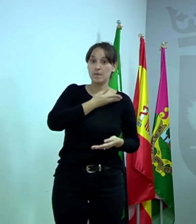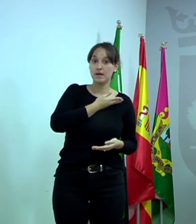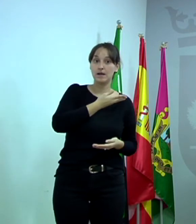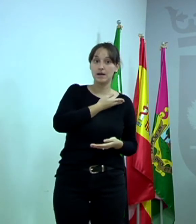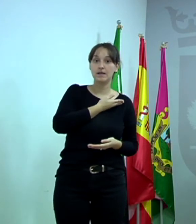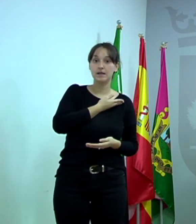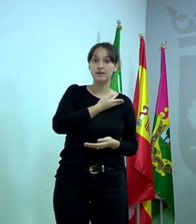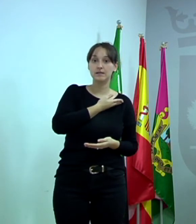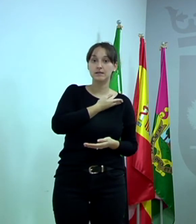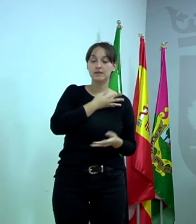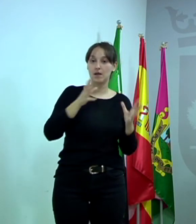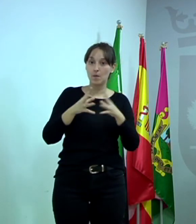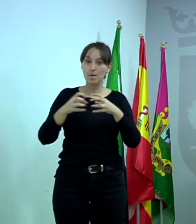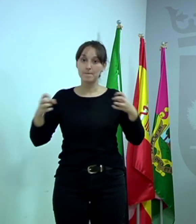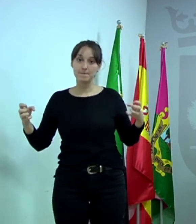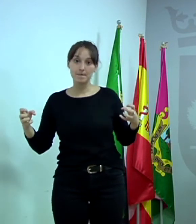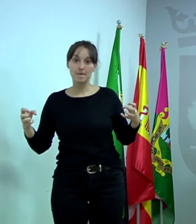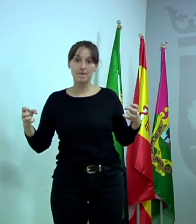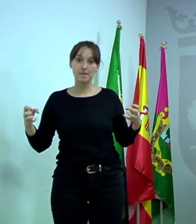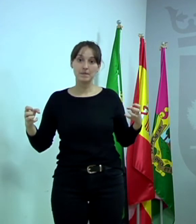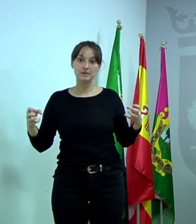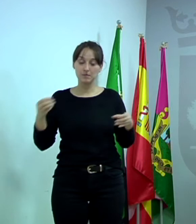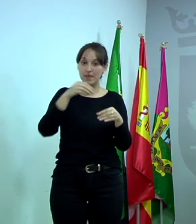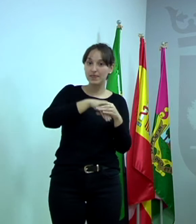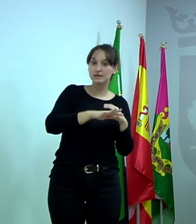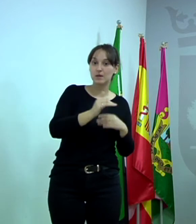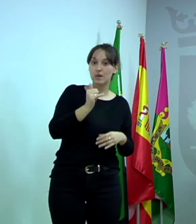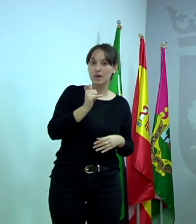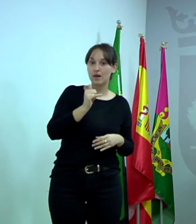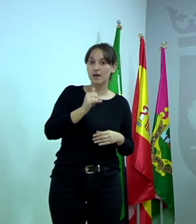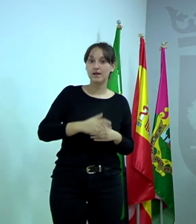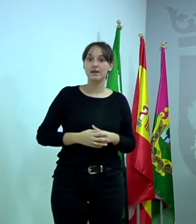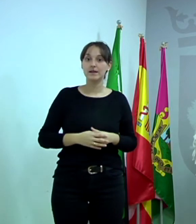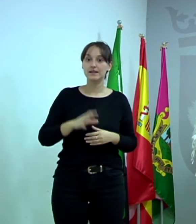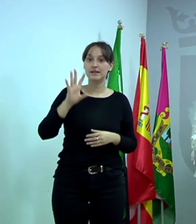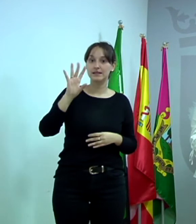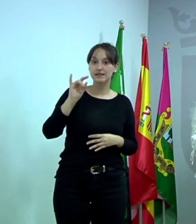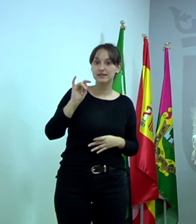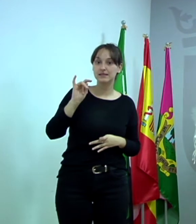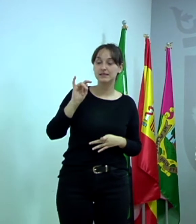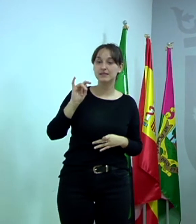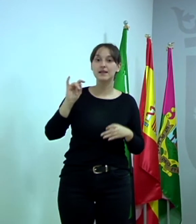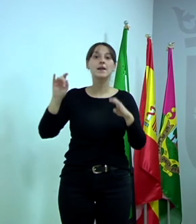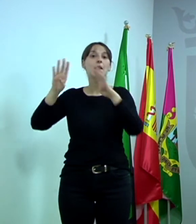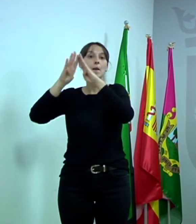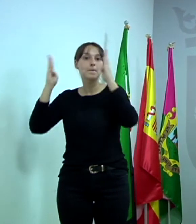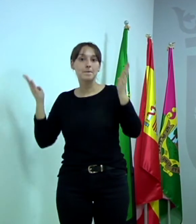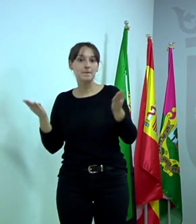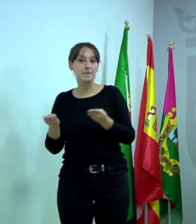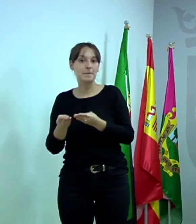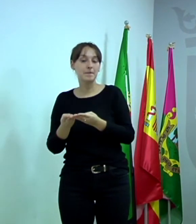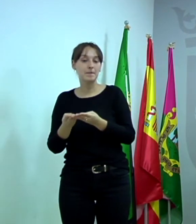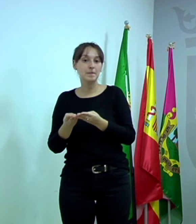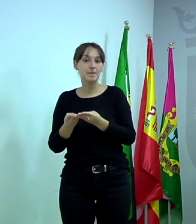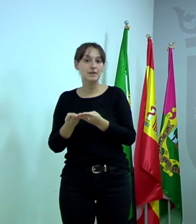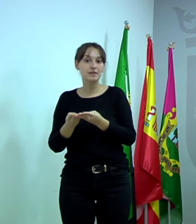herramienta… Claro, pero esa plataforma habrá parte que está abierta y parte cerrada de formaciones, accederán a ellas las personas inscritas.